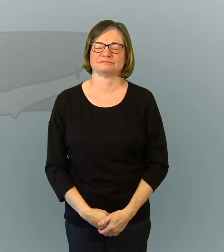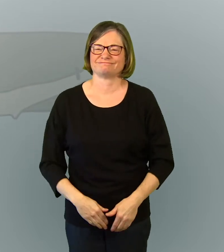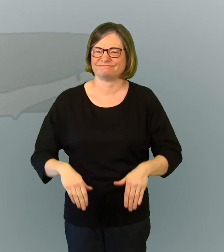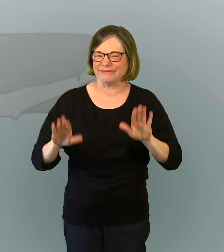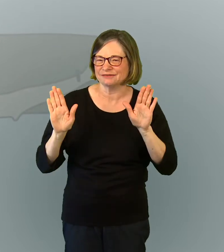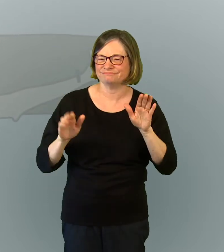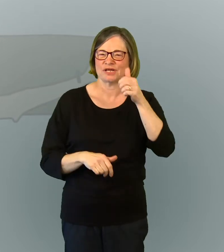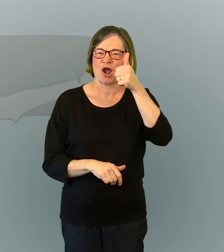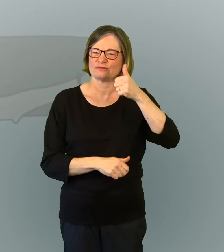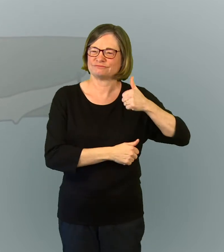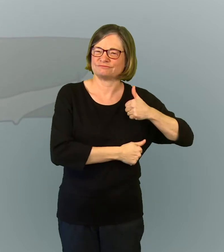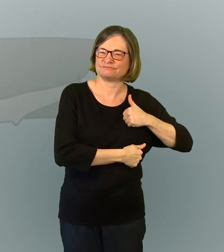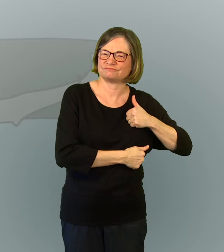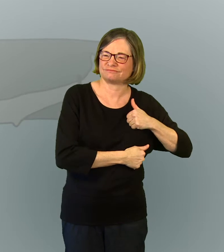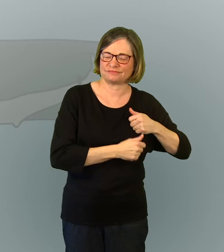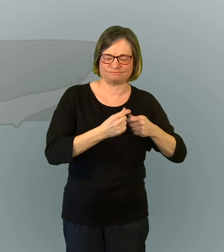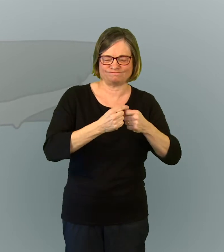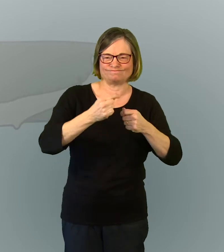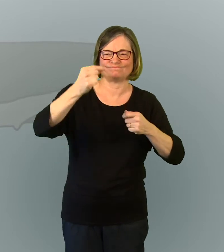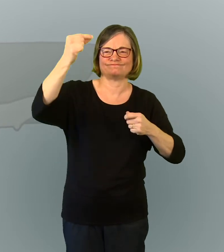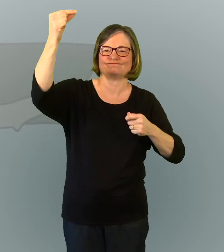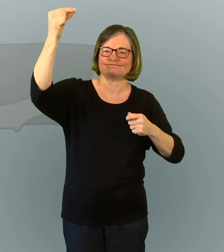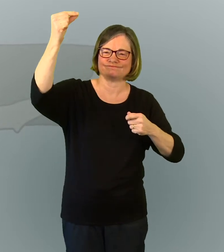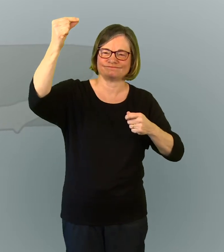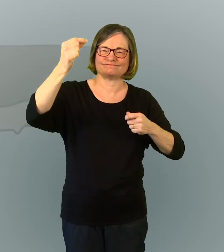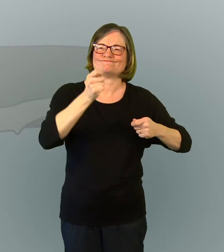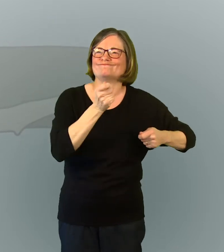Mais un des soldats perce le côté de Jésus avec sa lance.